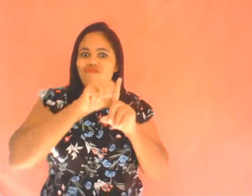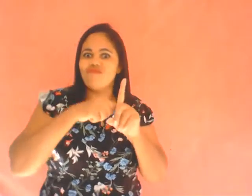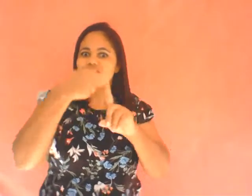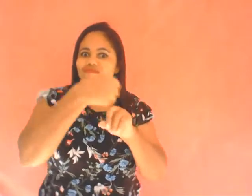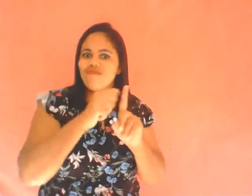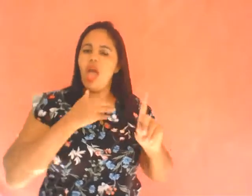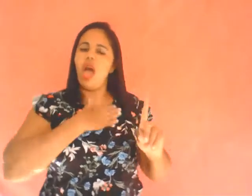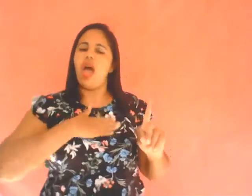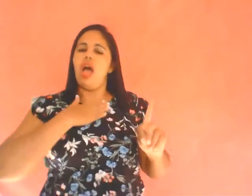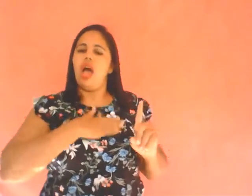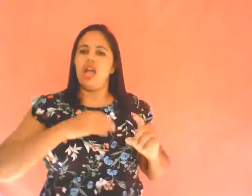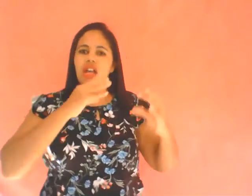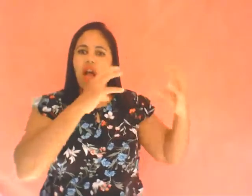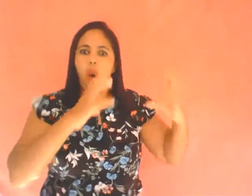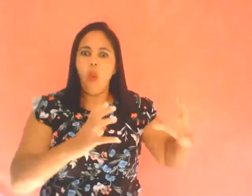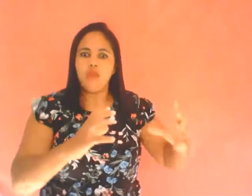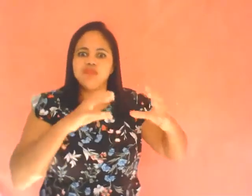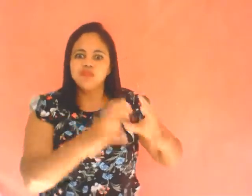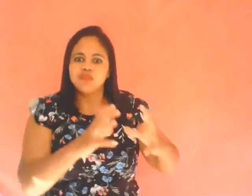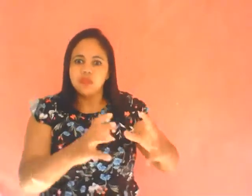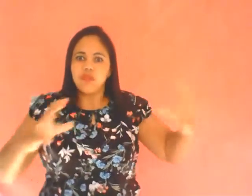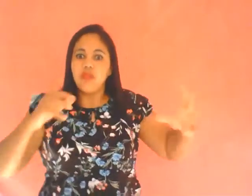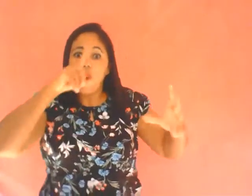melão, bem grandão